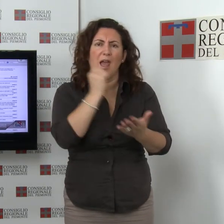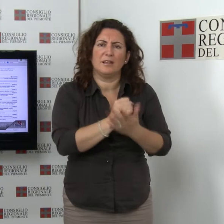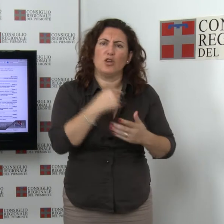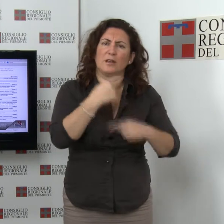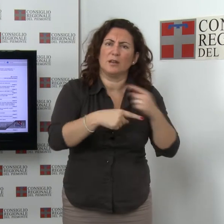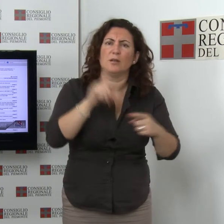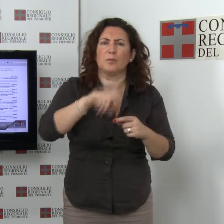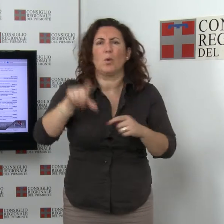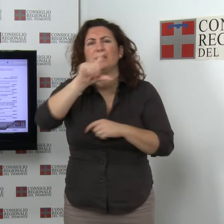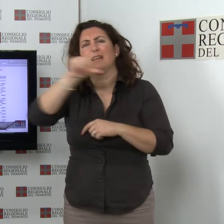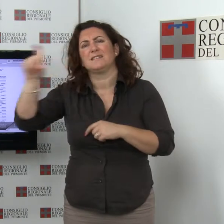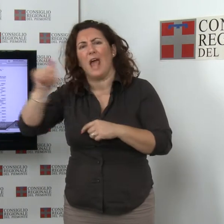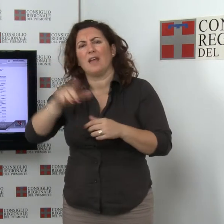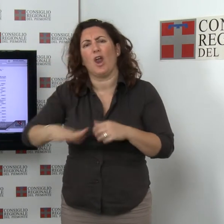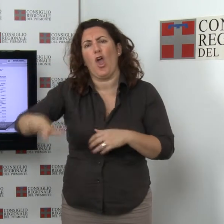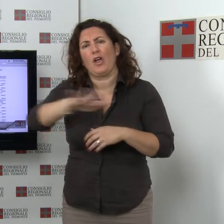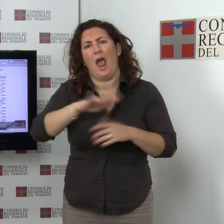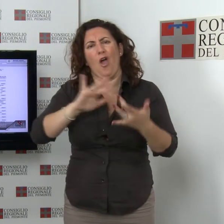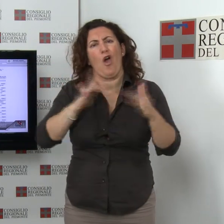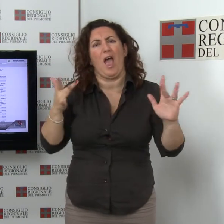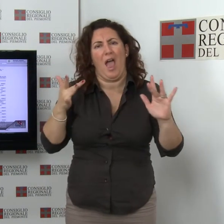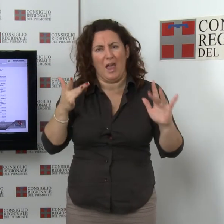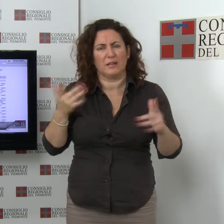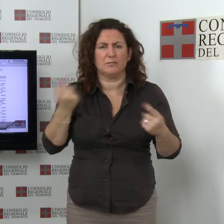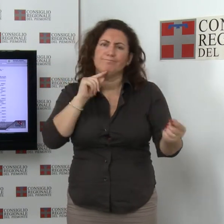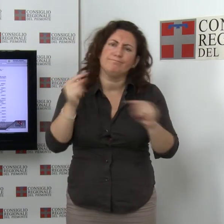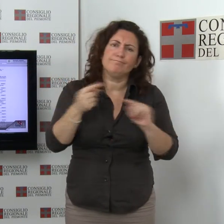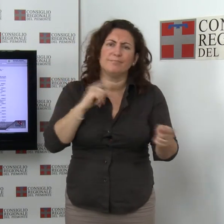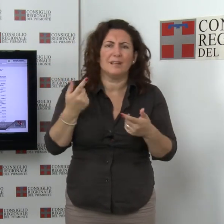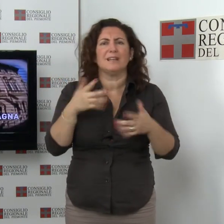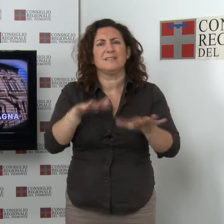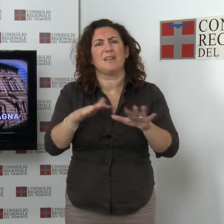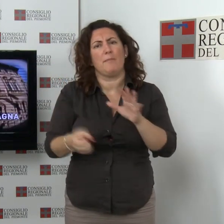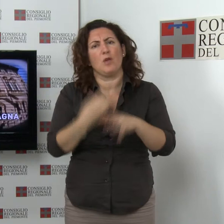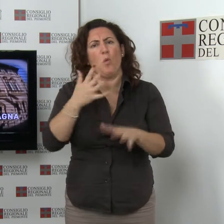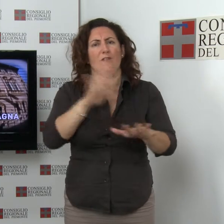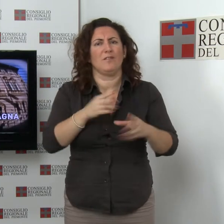per discutere di un nuovo modo di fare informazione, anche attraverso il web.